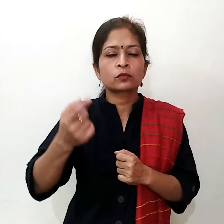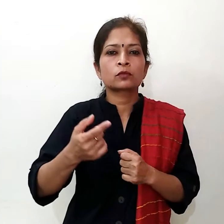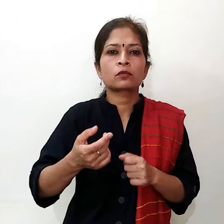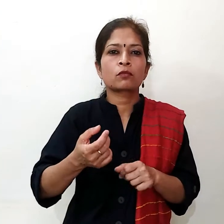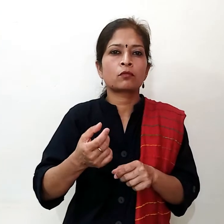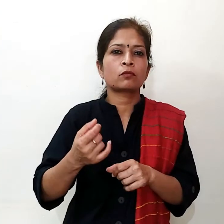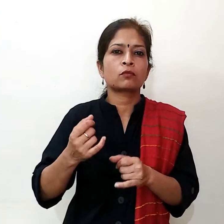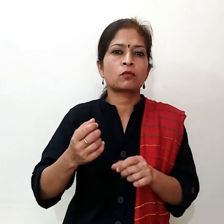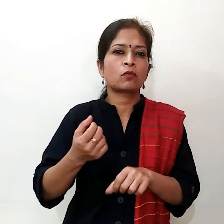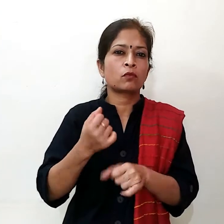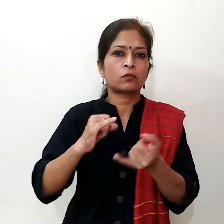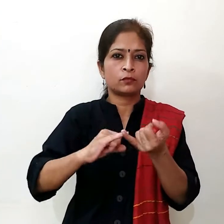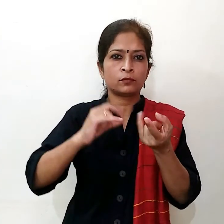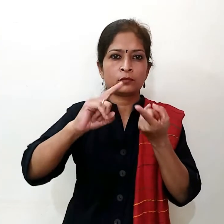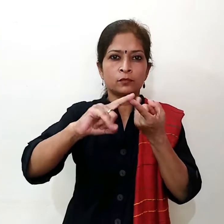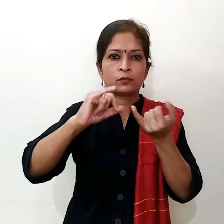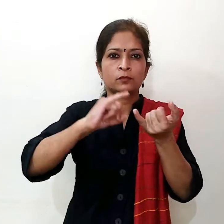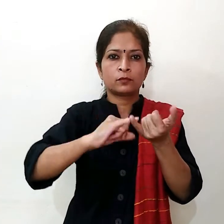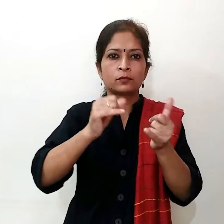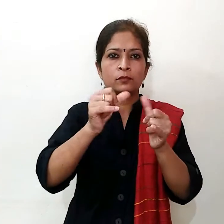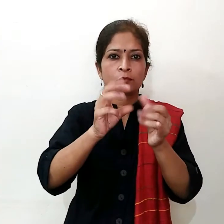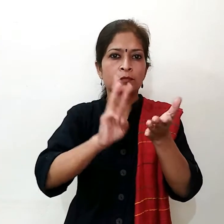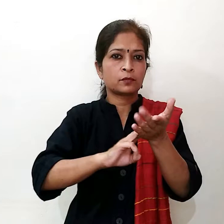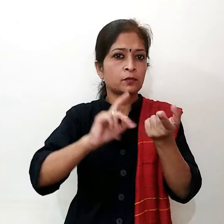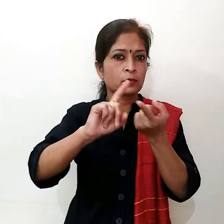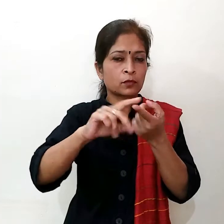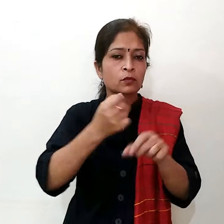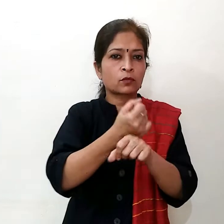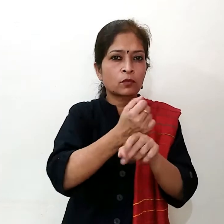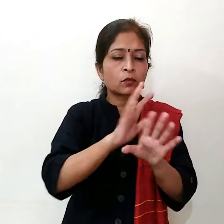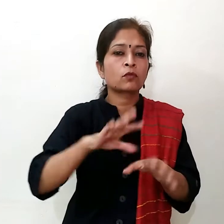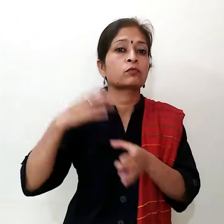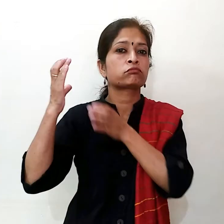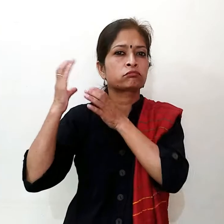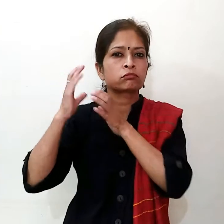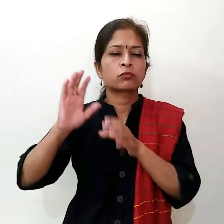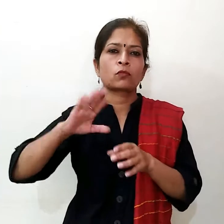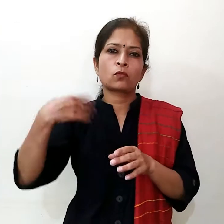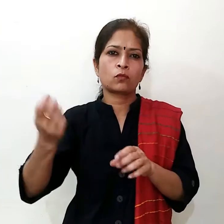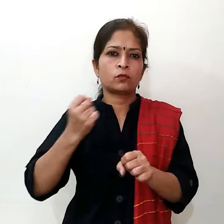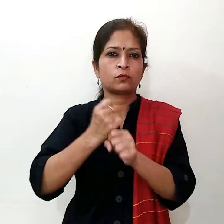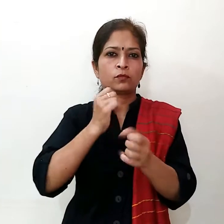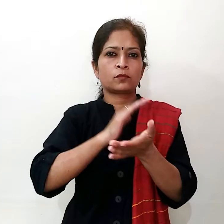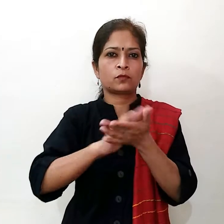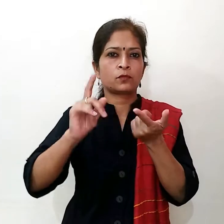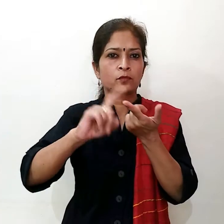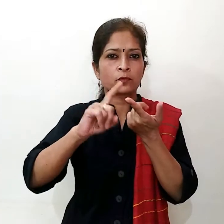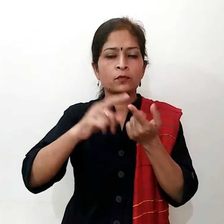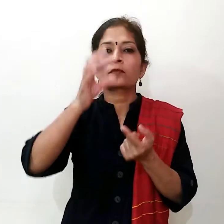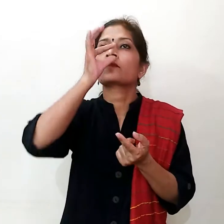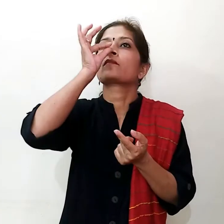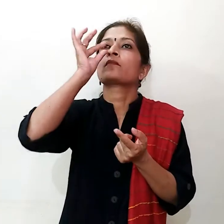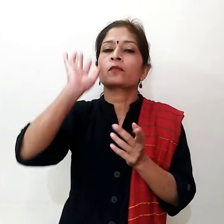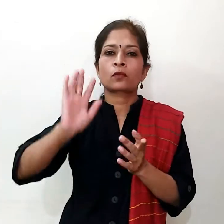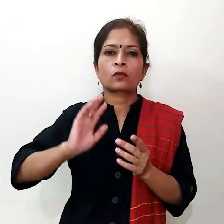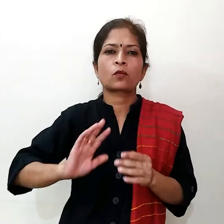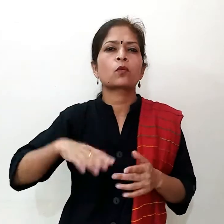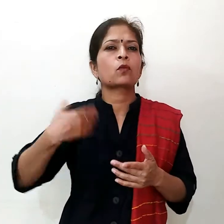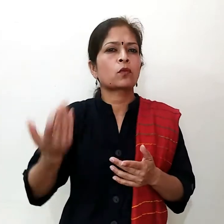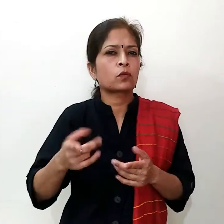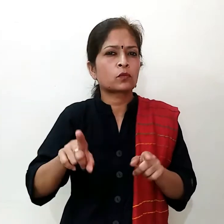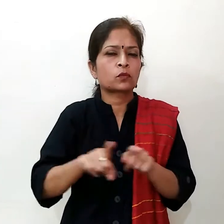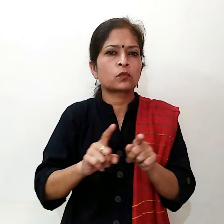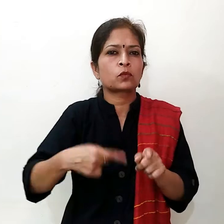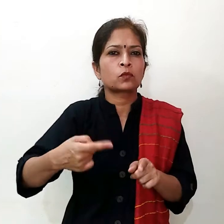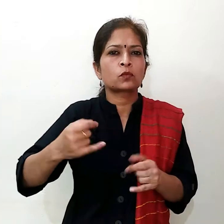अपने दोनों नतुनों में तेल का तेल या नारियल का तेल गी के साथ उप्योग करें दूसरा रोजागा एक से दो बार